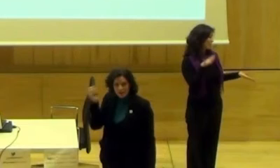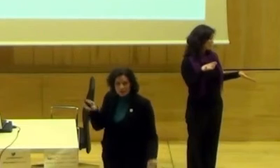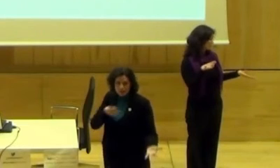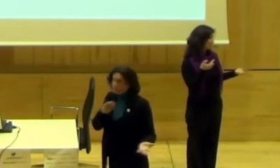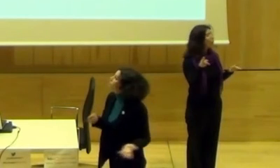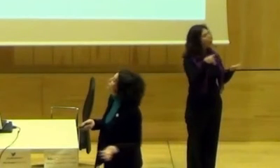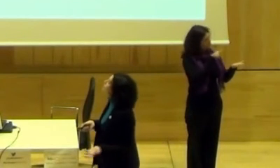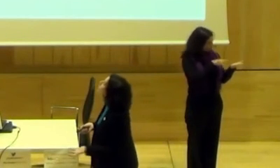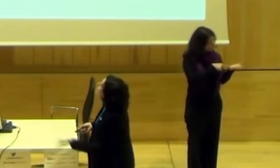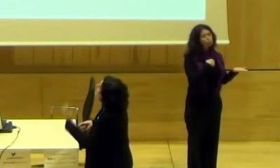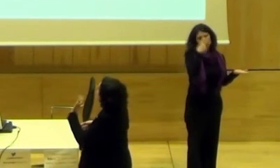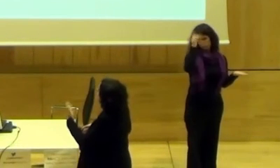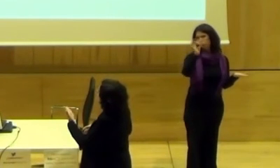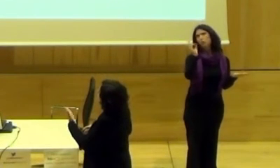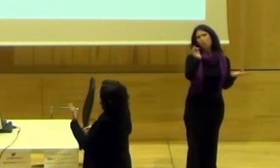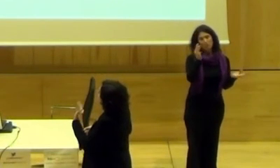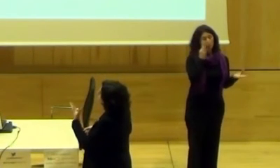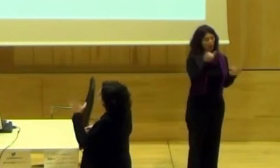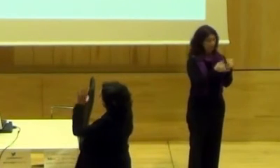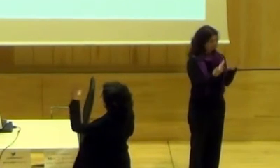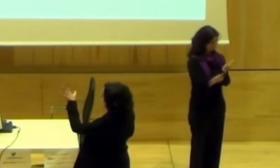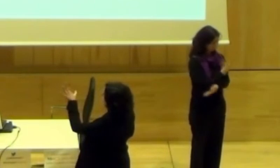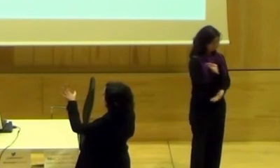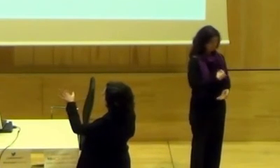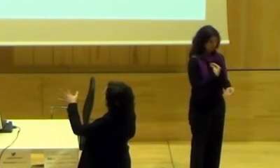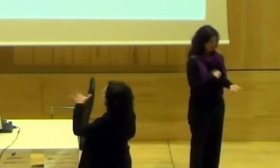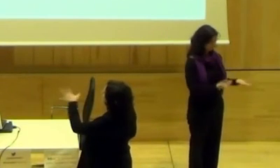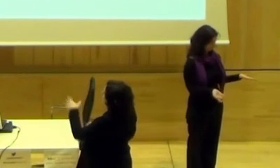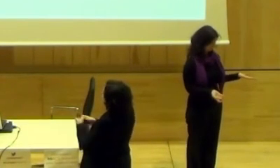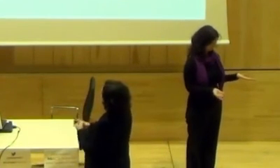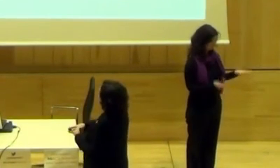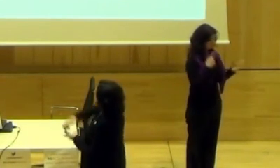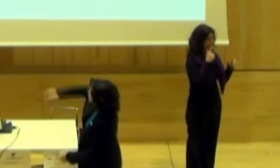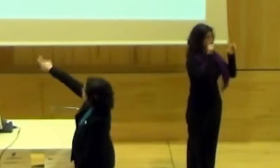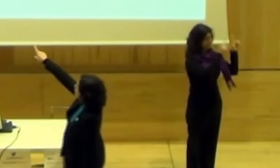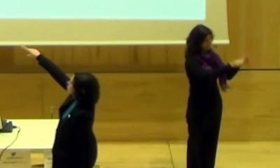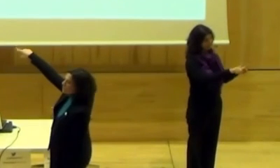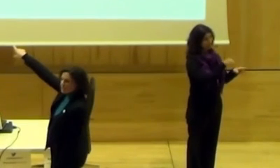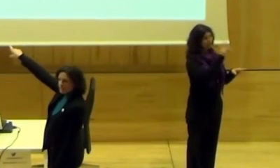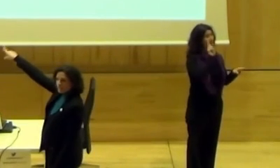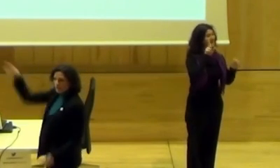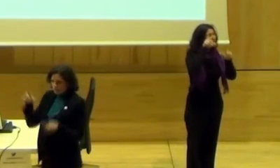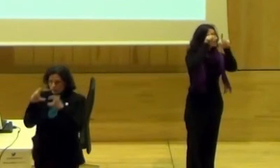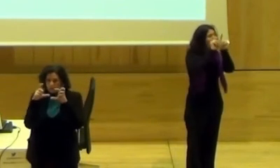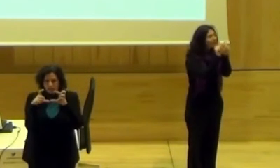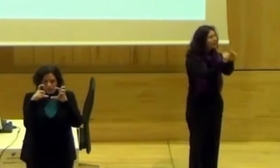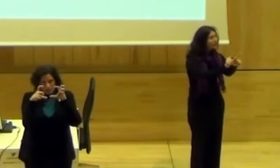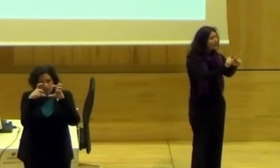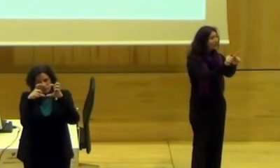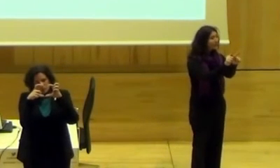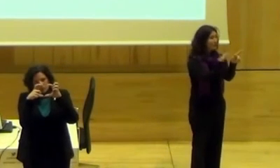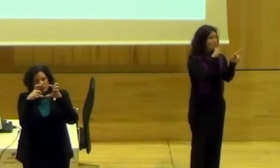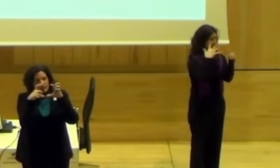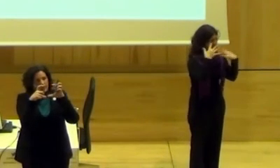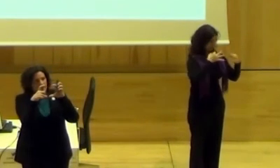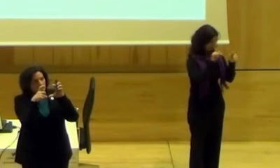Lo hicieron, lo leyeron, y se los olvidó. Entonces, tenemos después las calles. Las placas. Cuando pongo la fotito tan chica, es porque